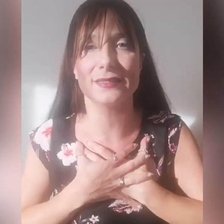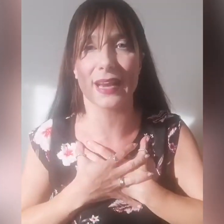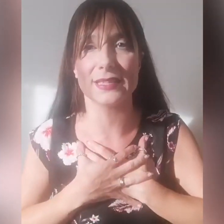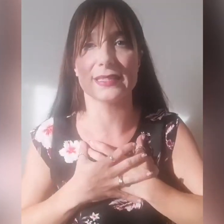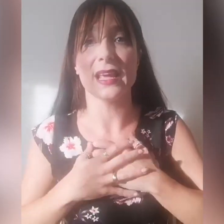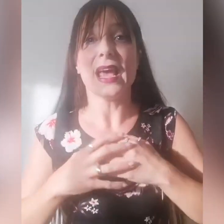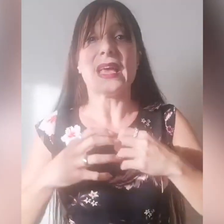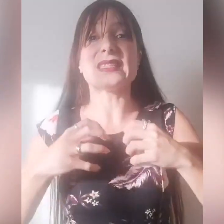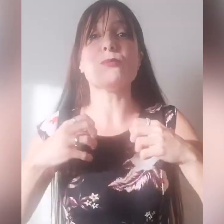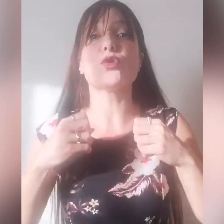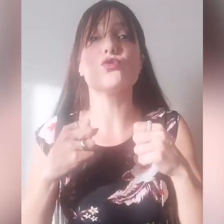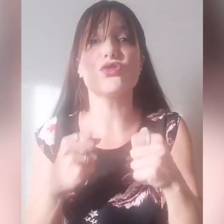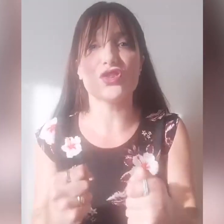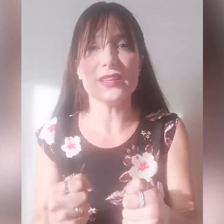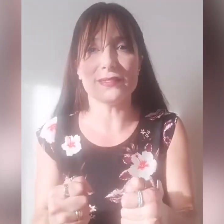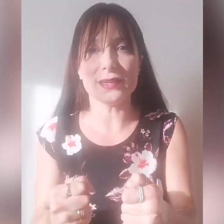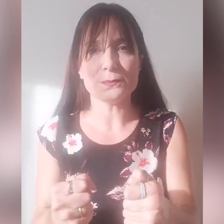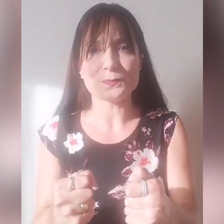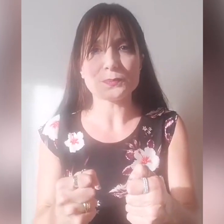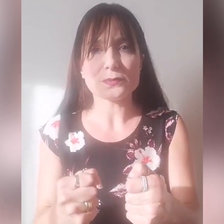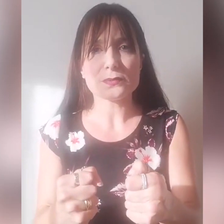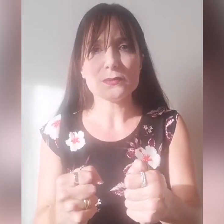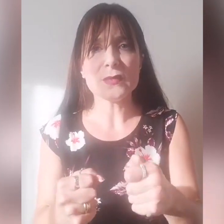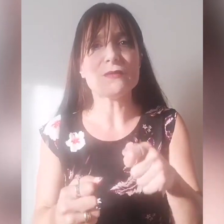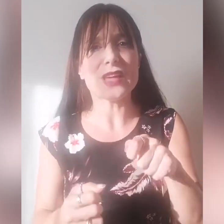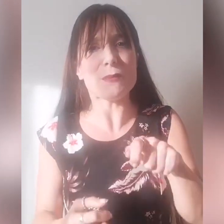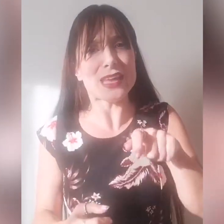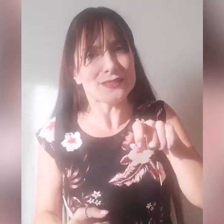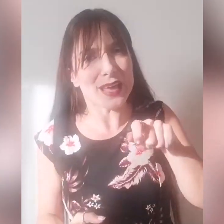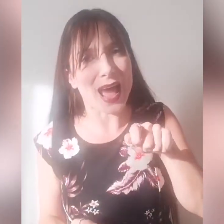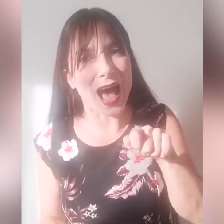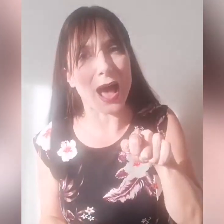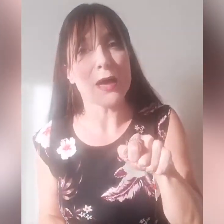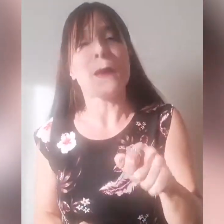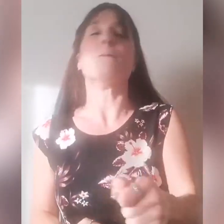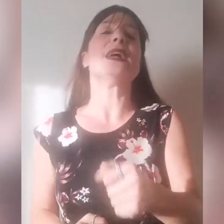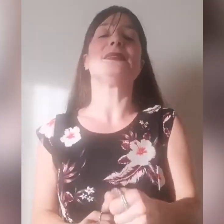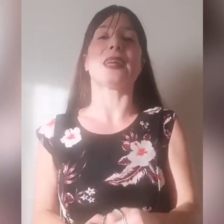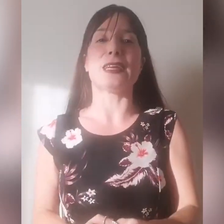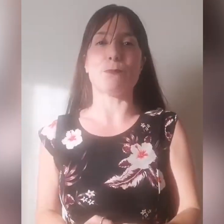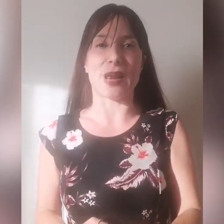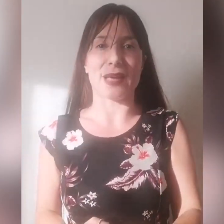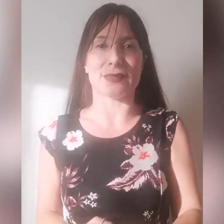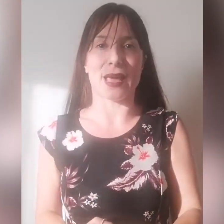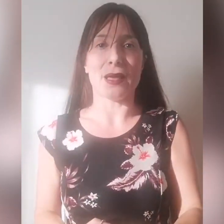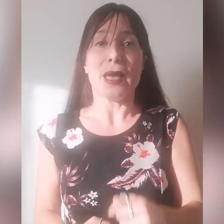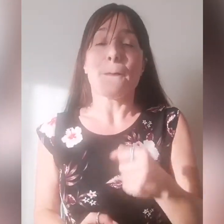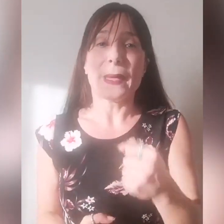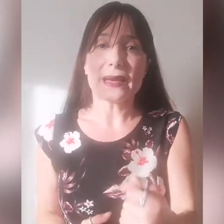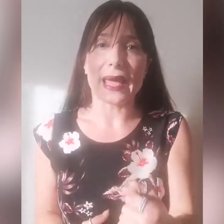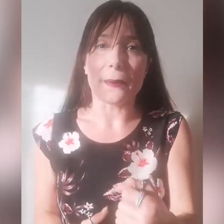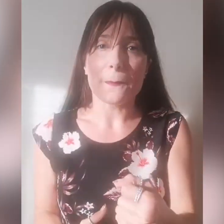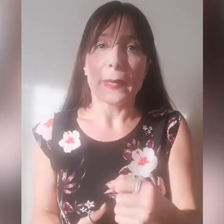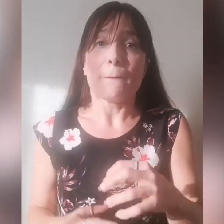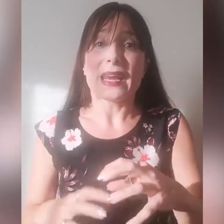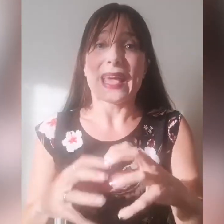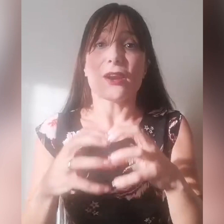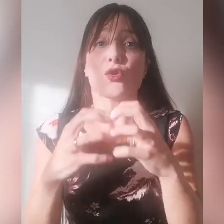attrezzi e siamo riusciti veramente a metterli in pratica. Perché? Perché erano,